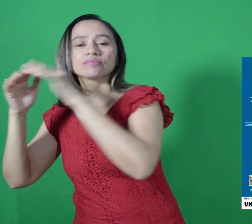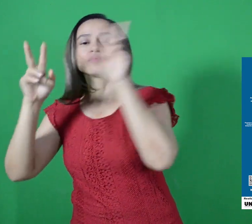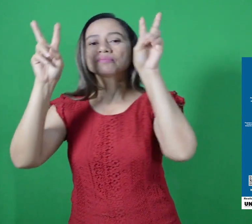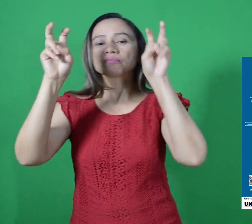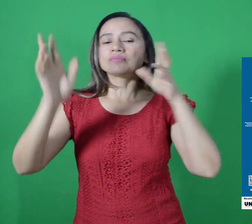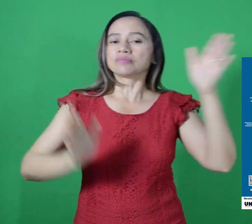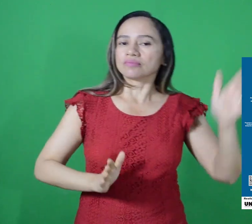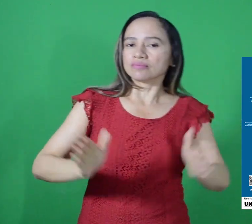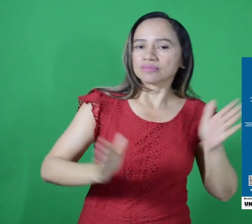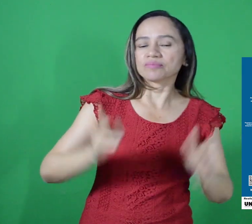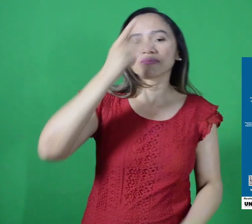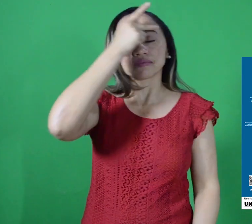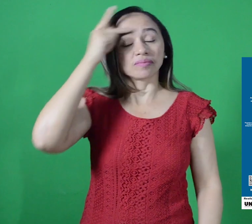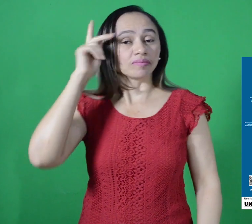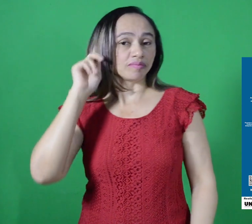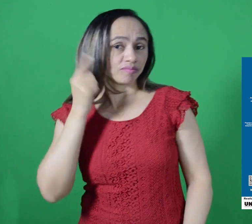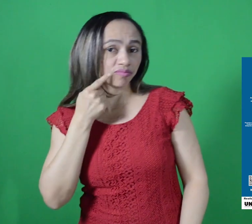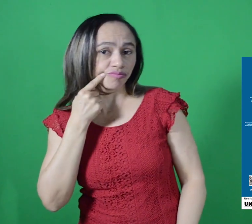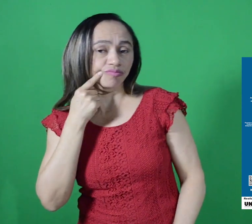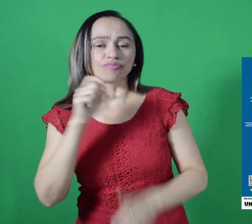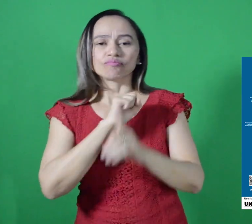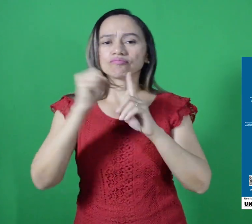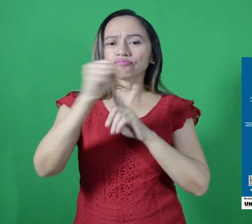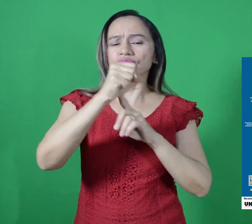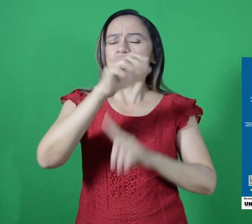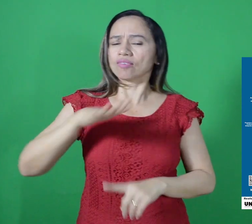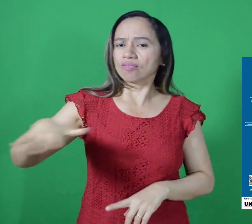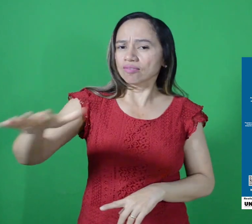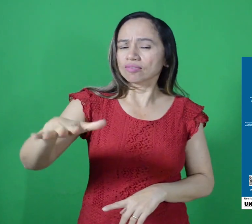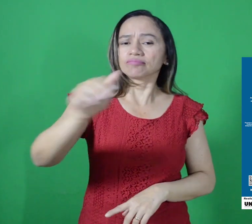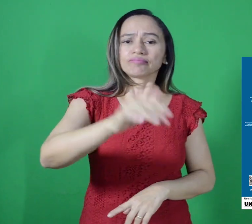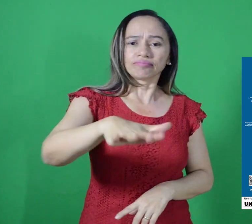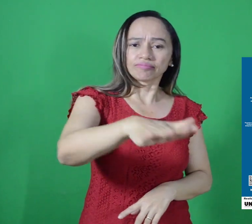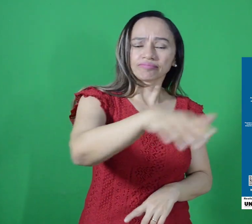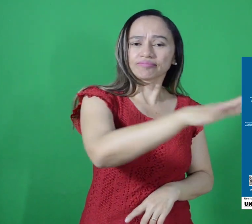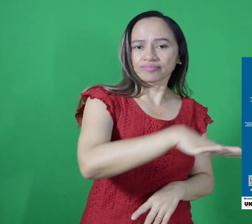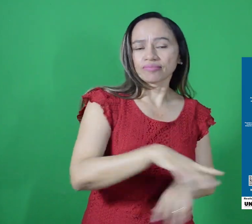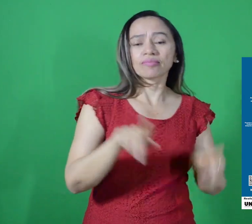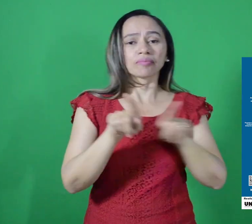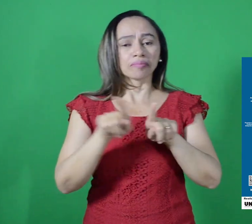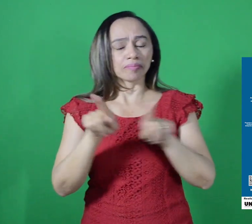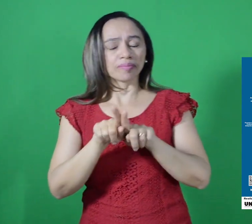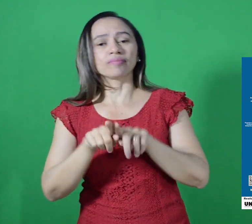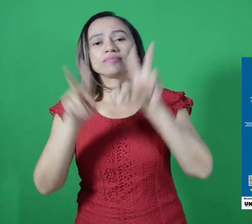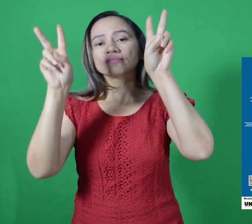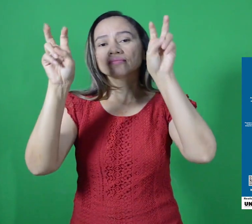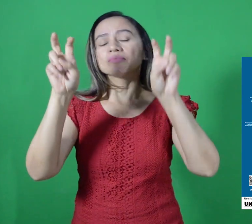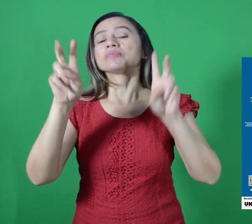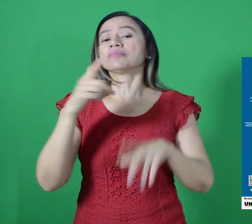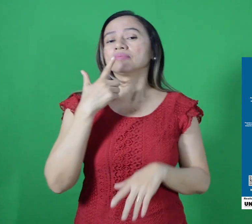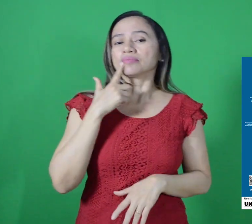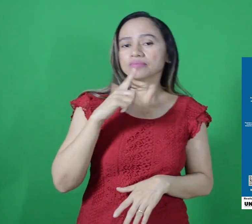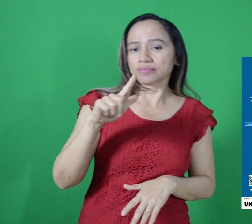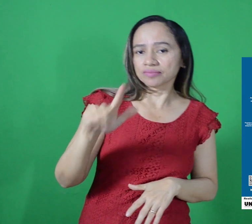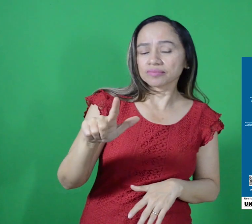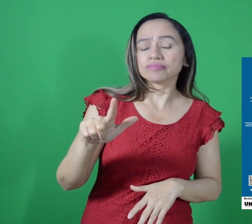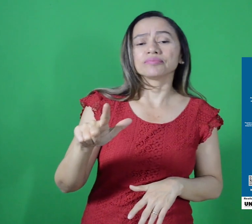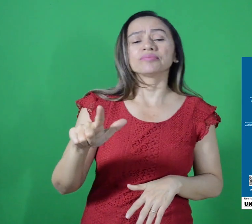congressos, seminários e etc. Com o objetivo de promover reflexões sobre a